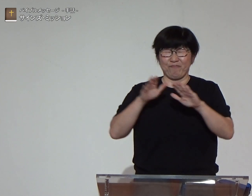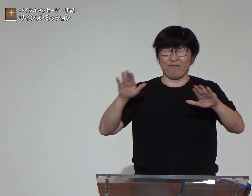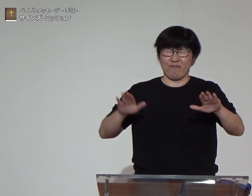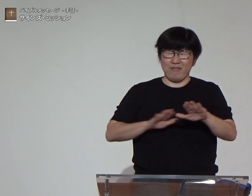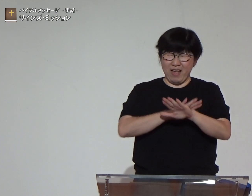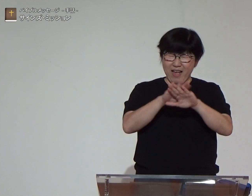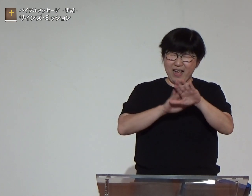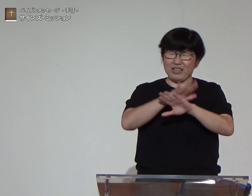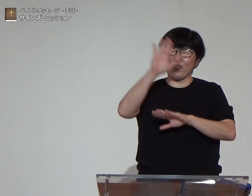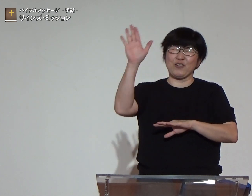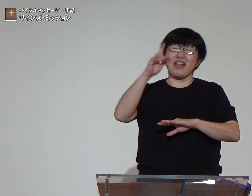いたします